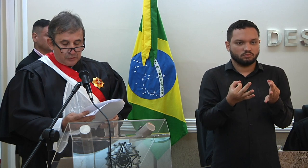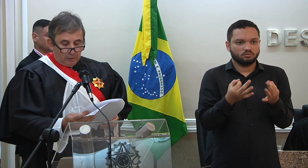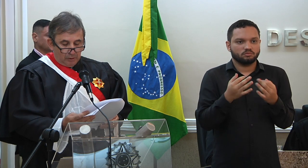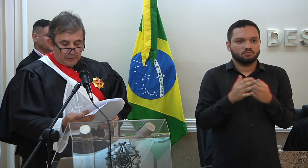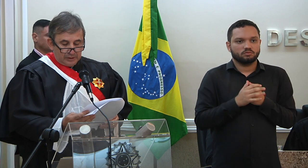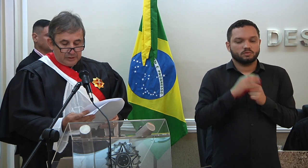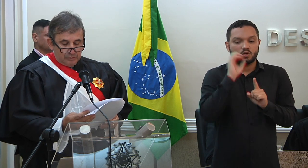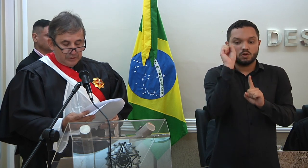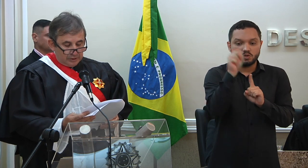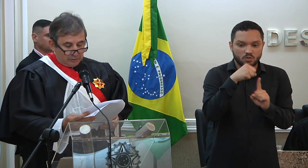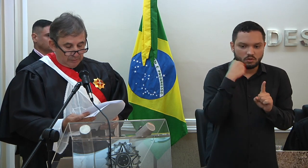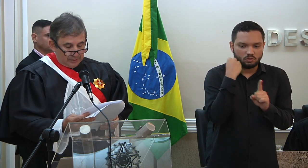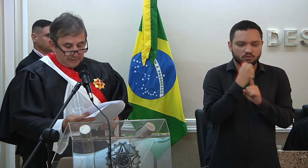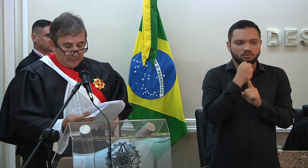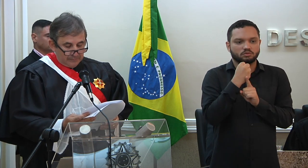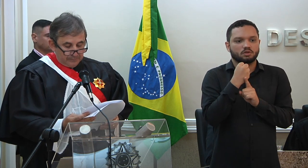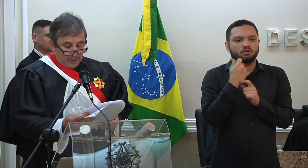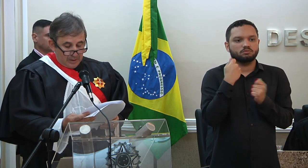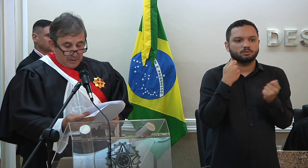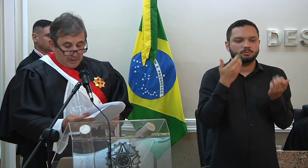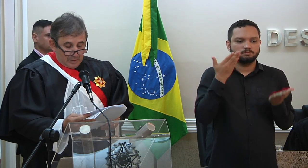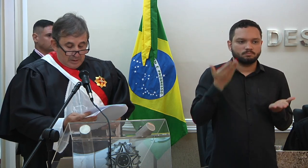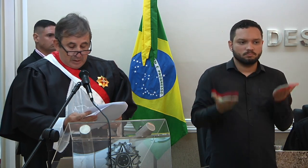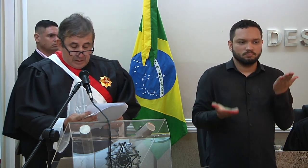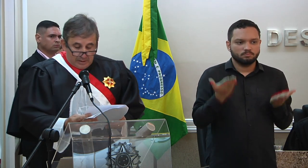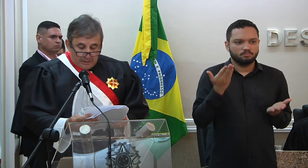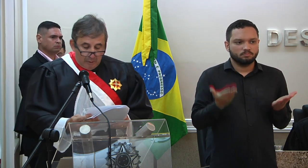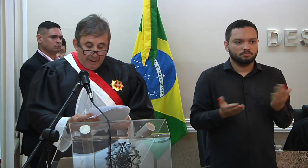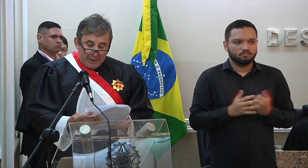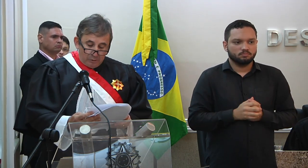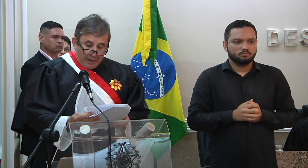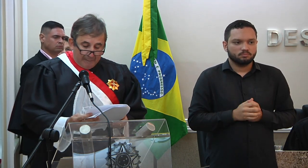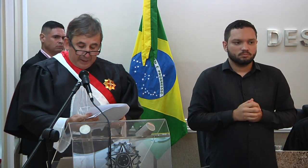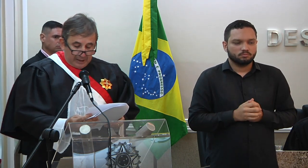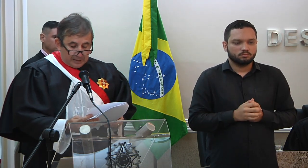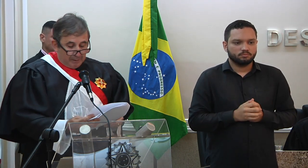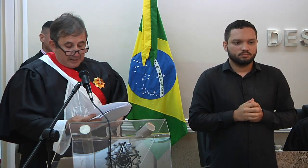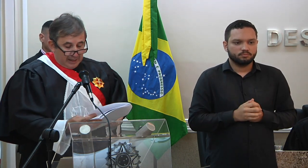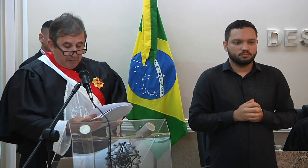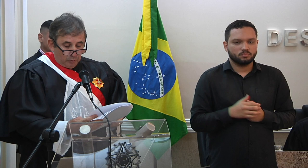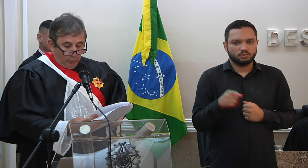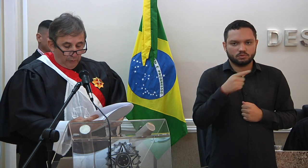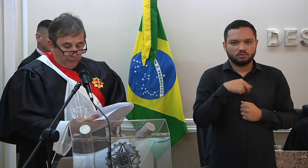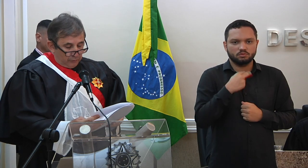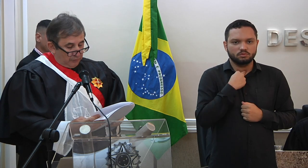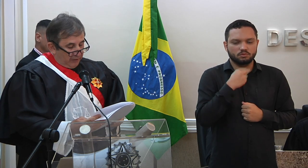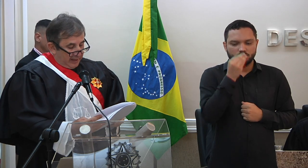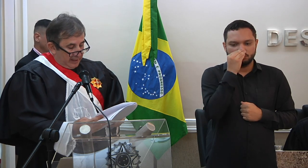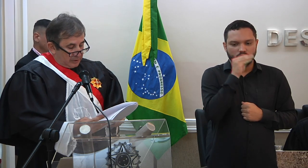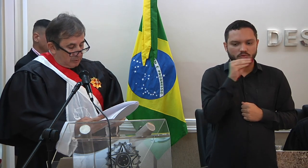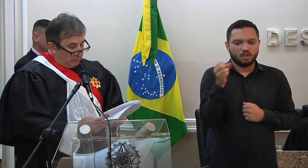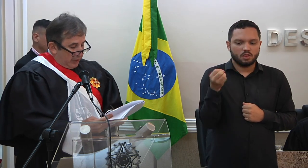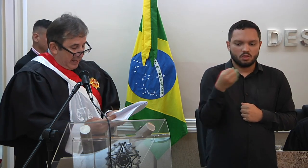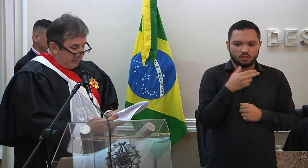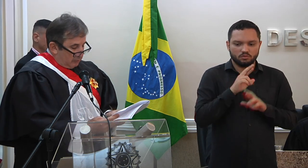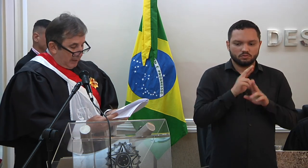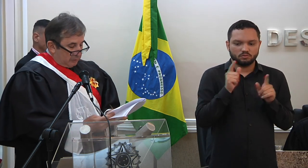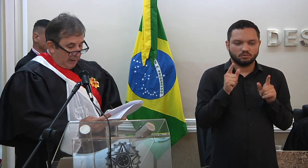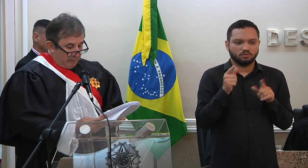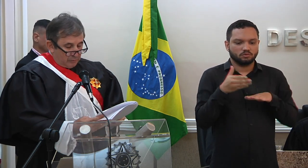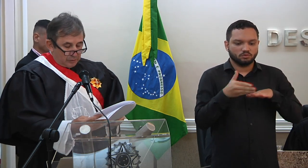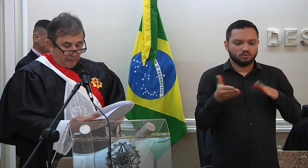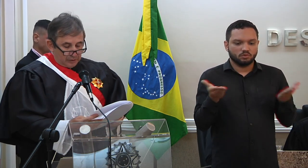dimensão sociológica de suas decisões. Não há mais lugar para desprezar o novo, o diferente, o